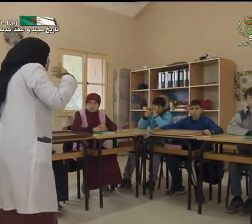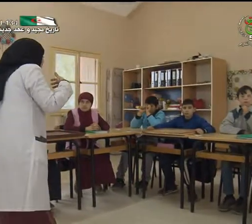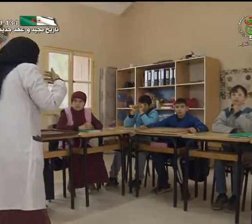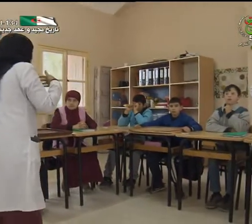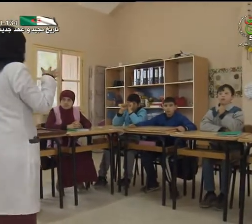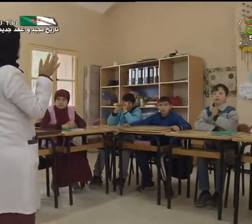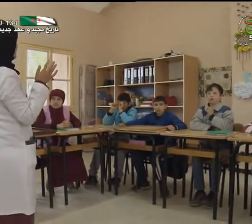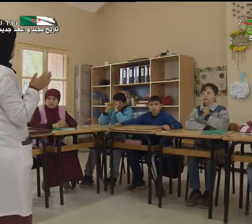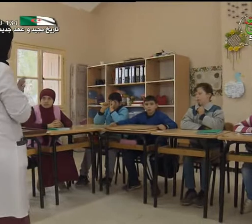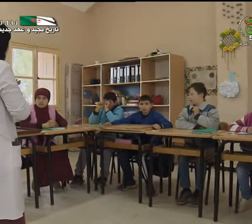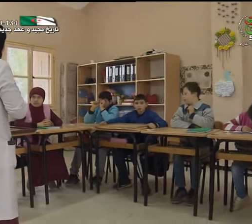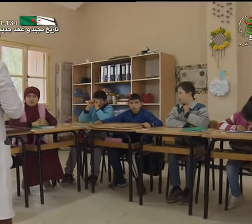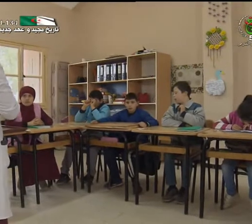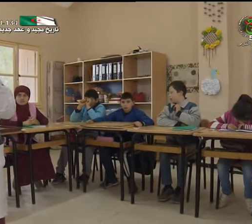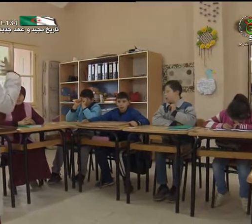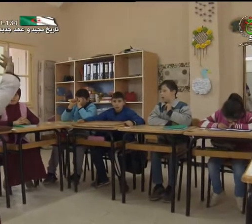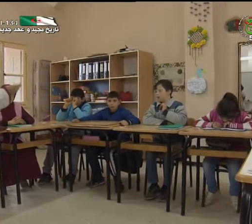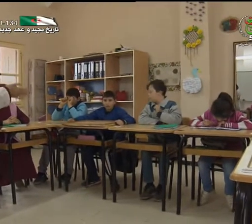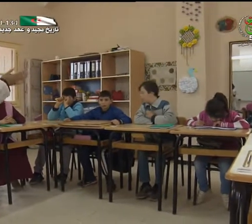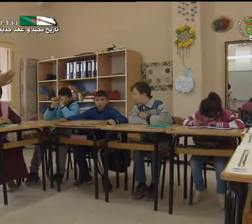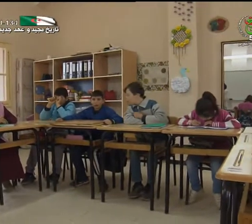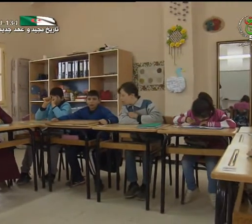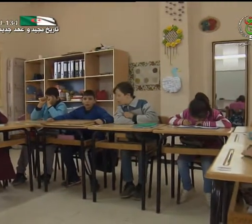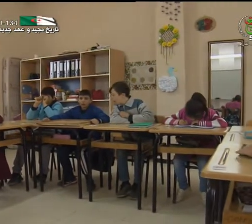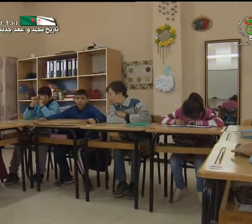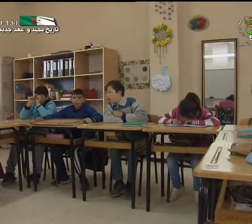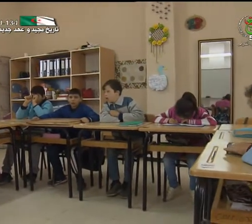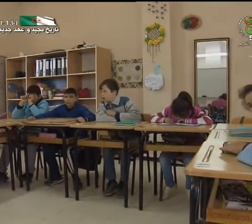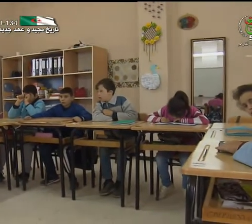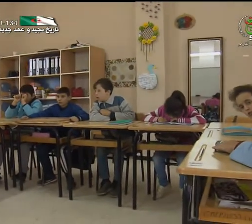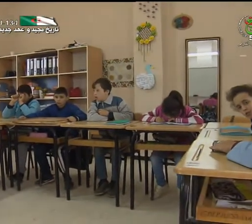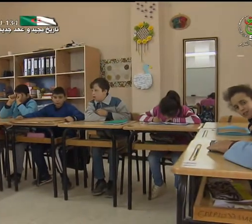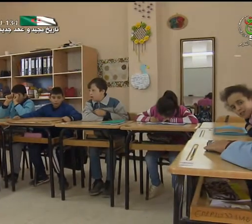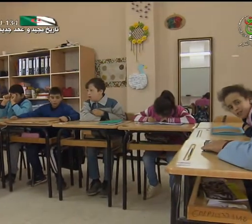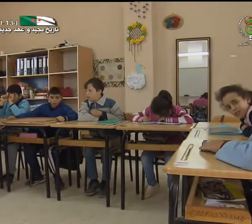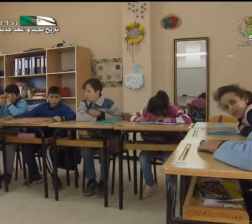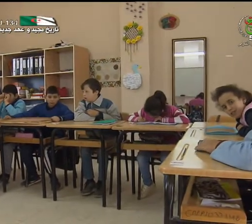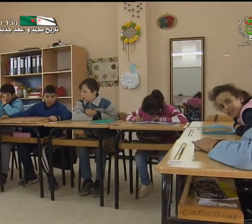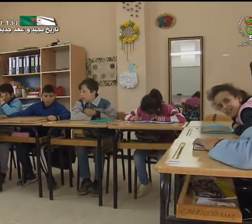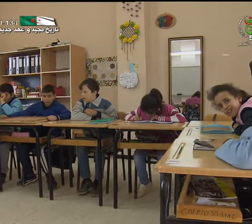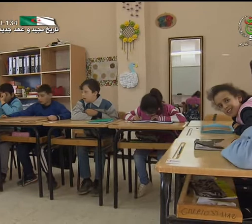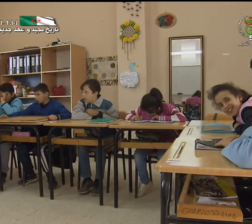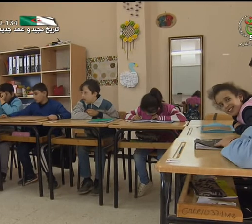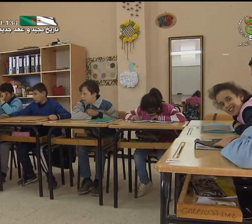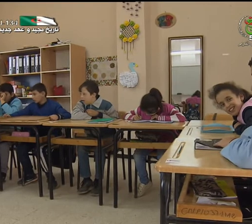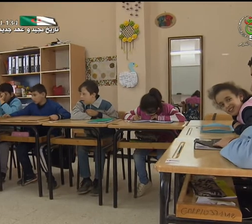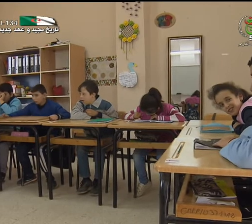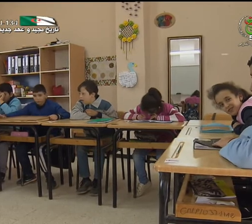الدراسي المخصص له والذي يجب أن يتماشى مع إعاقته السمعية مع مراعاة حاجز اللغة